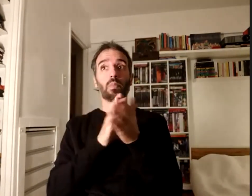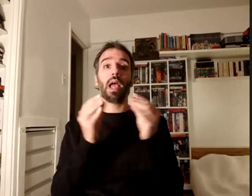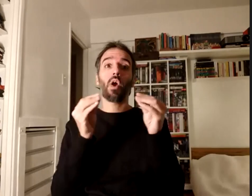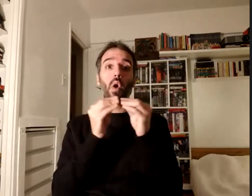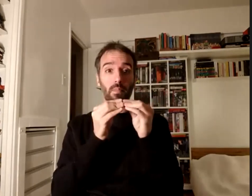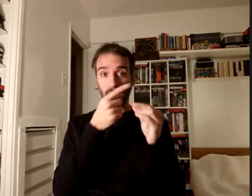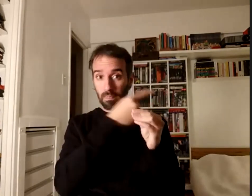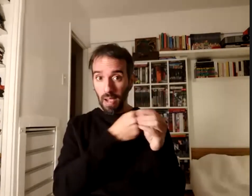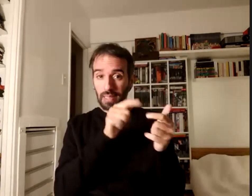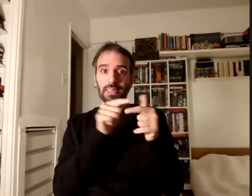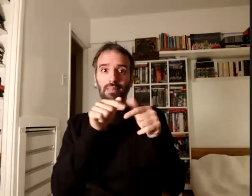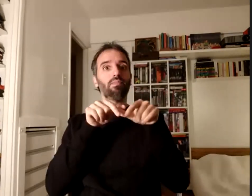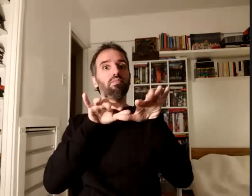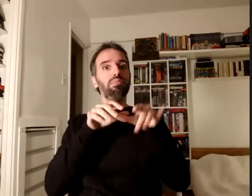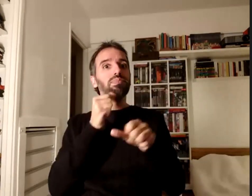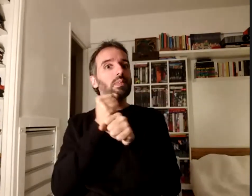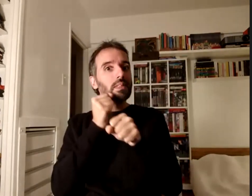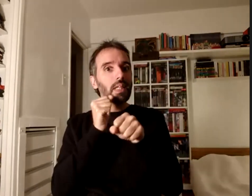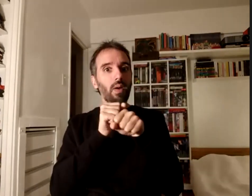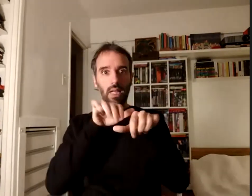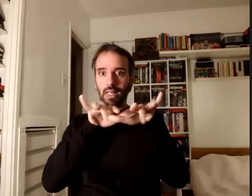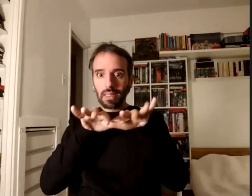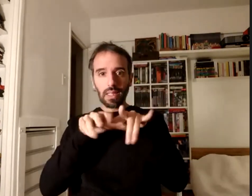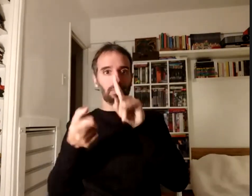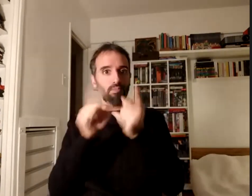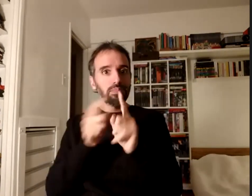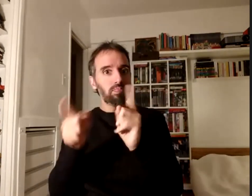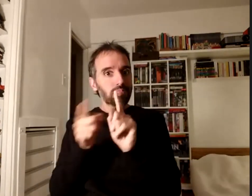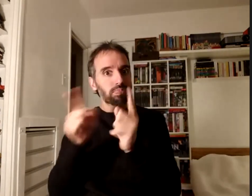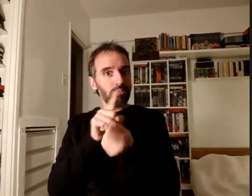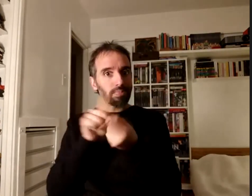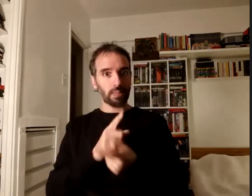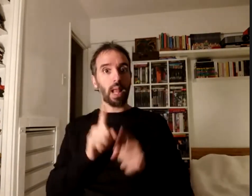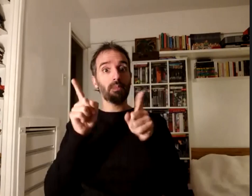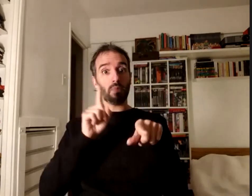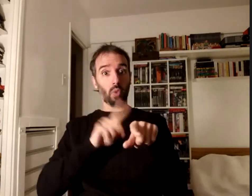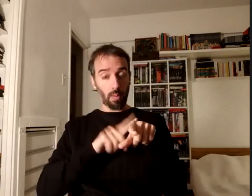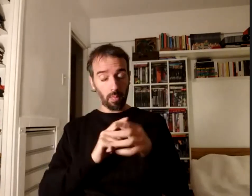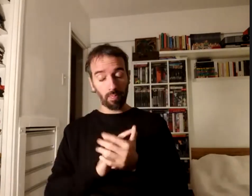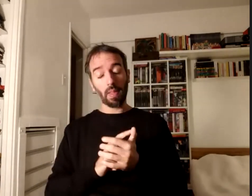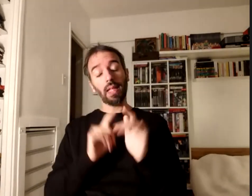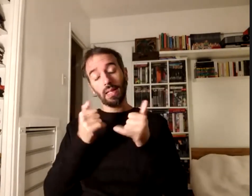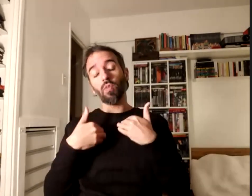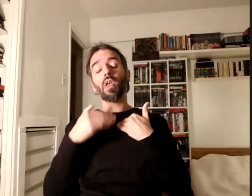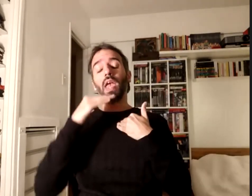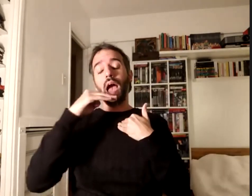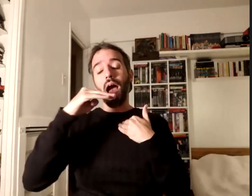están trabajando en la transcripción así que bueno voy a hablar más pausado posible